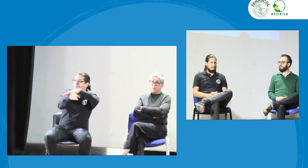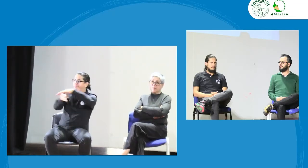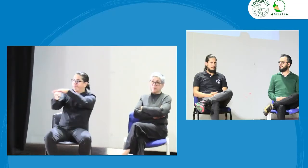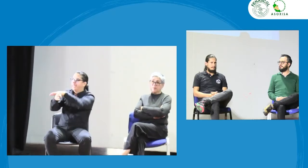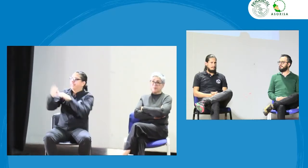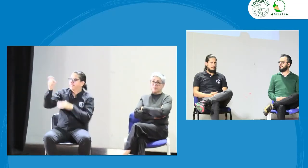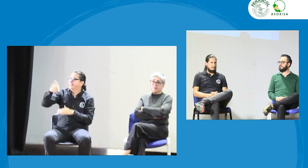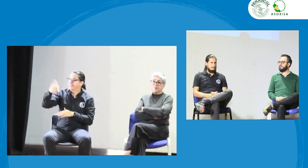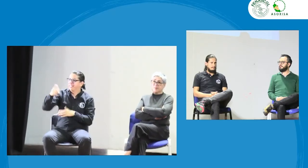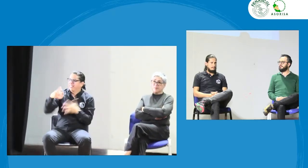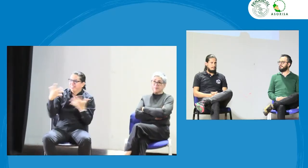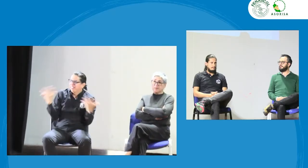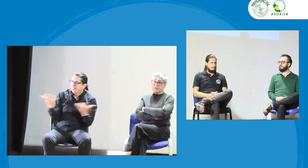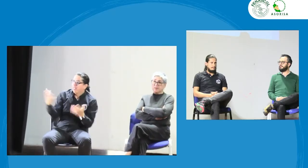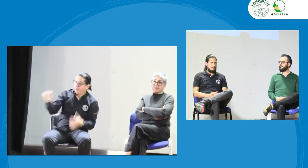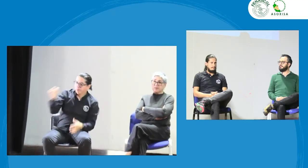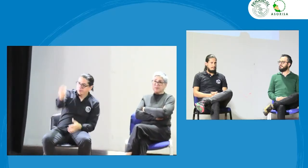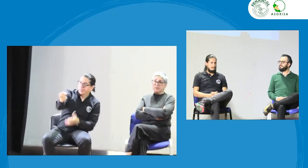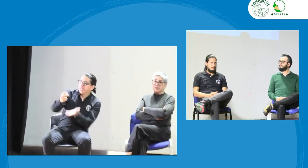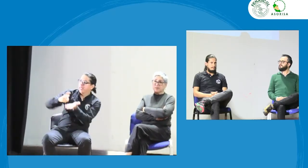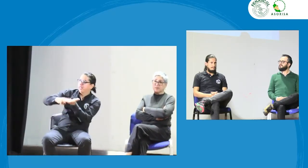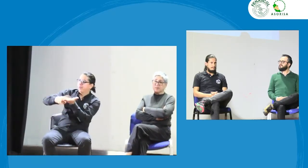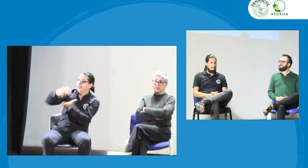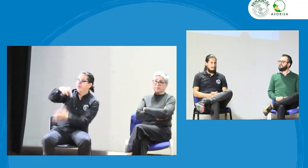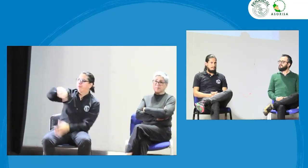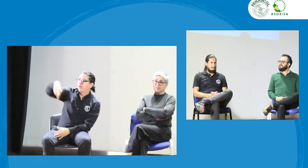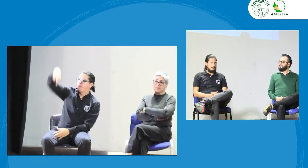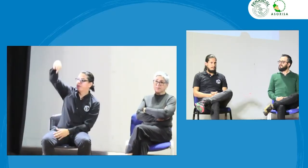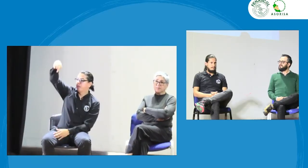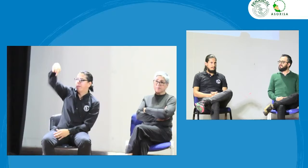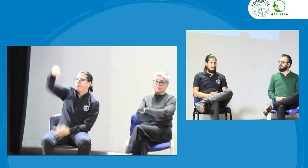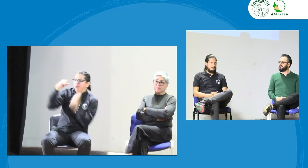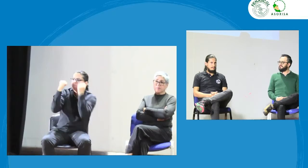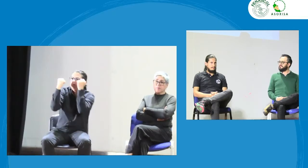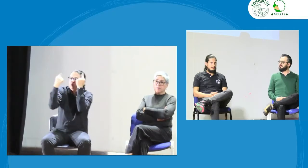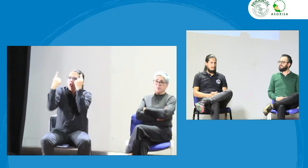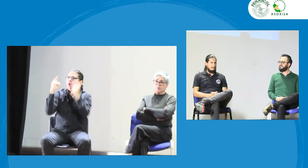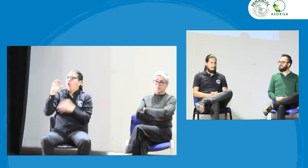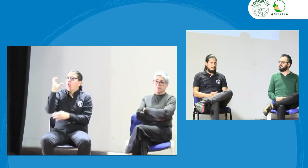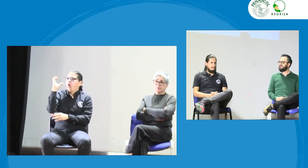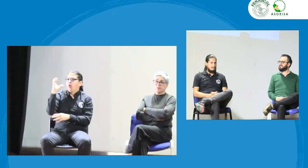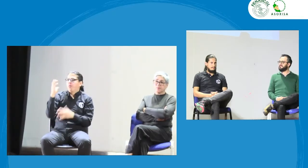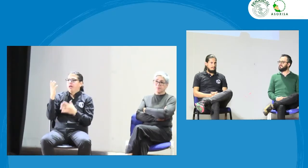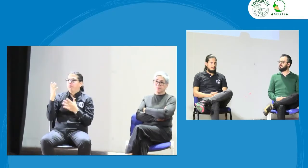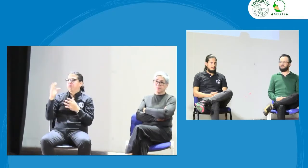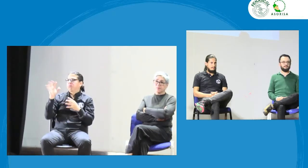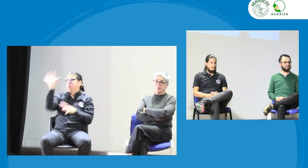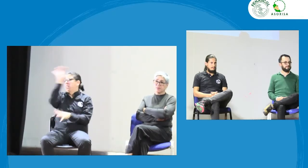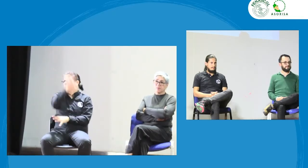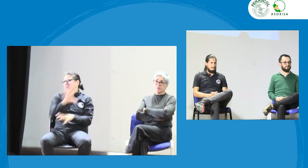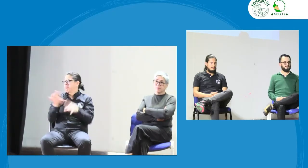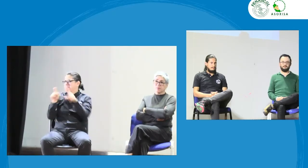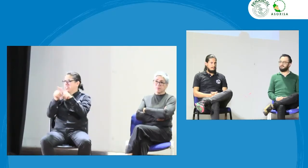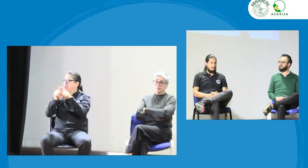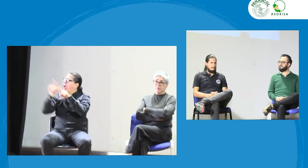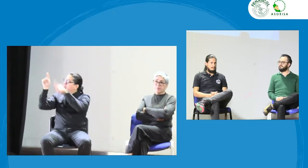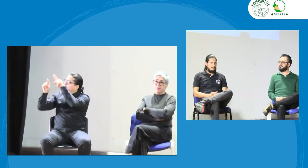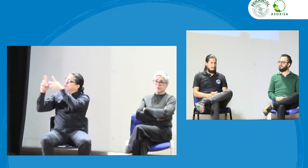cabida a las personas sordas, a tener servicios accesibles, pero profesionales. ¿No importa que